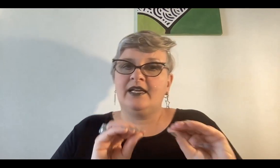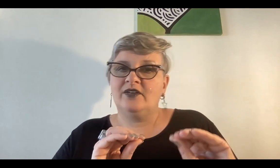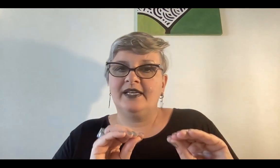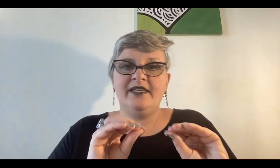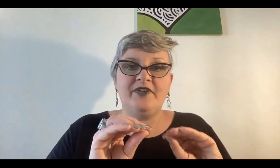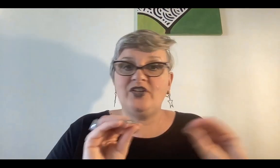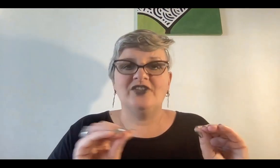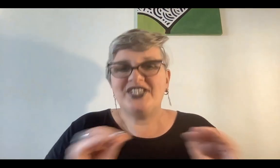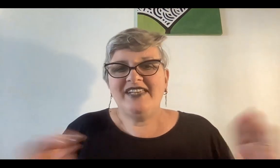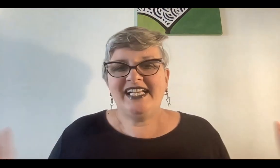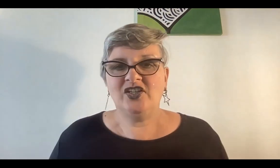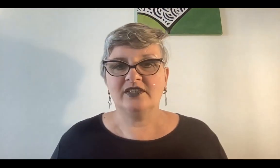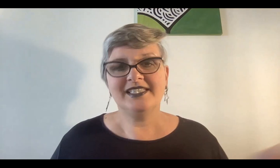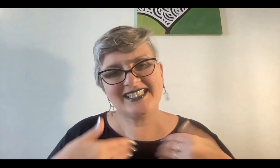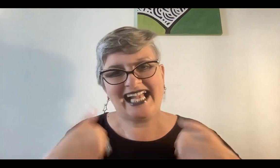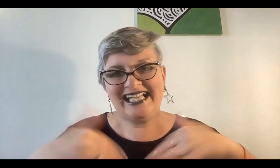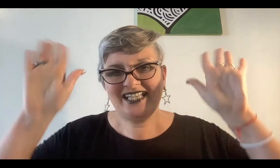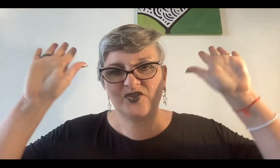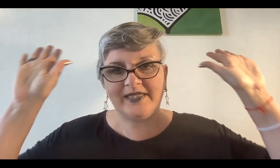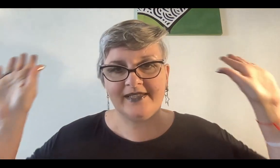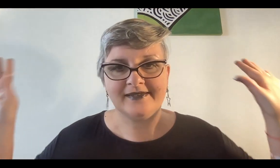día calor el día frío no ya viene calor ya sacate el suéter